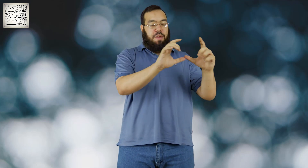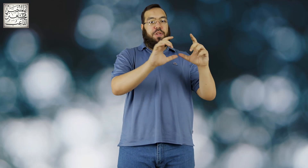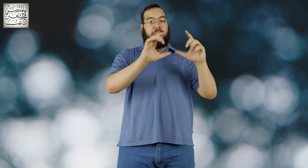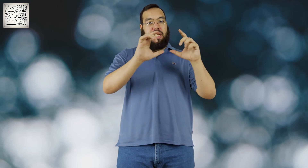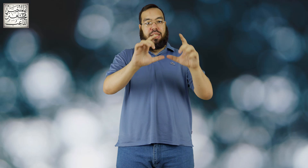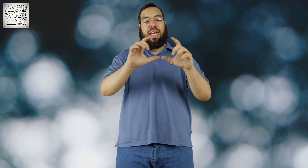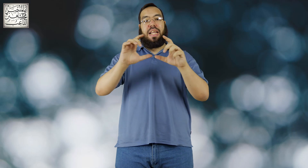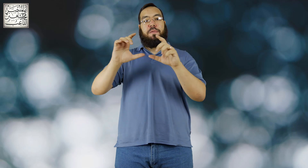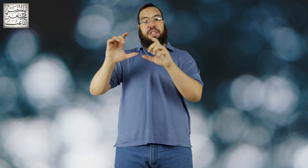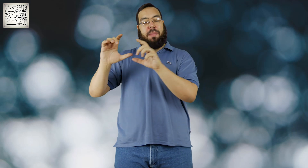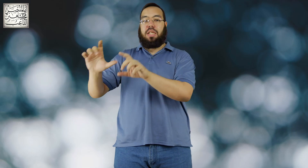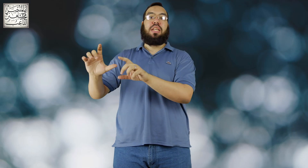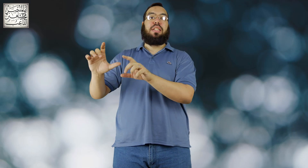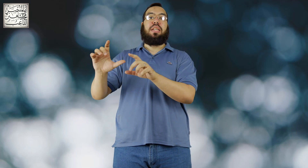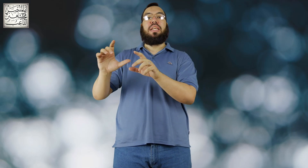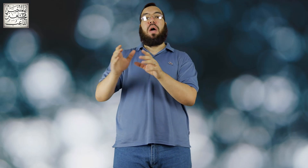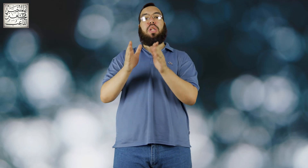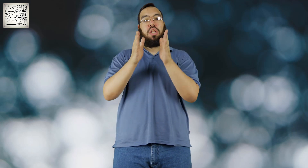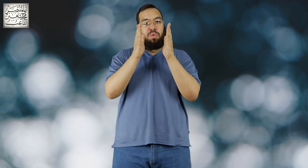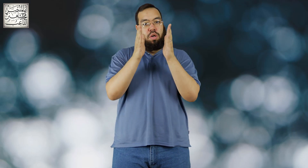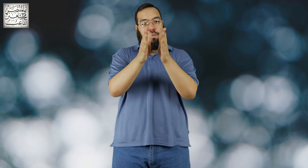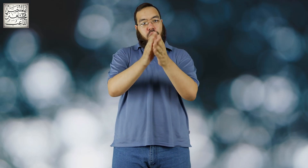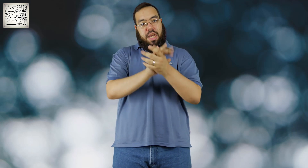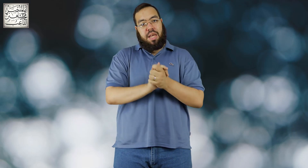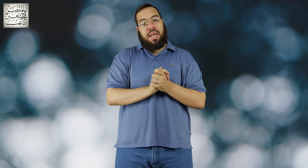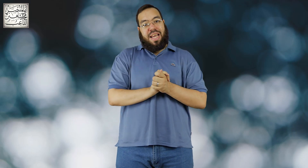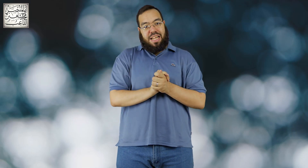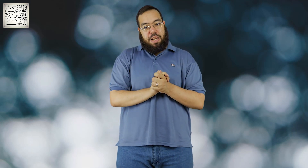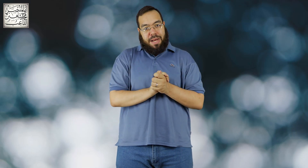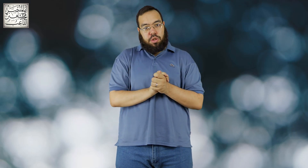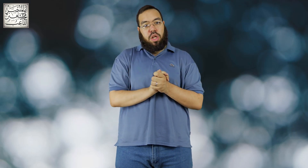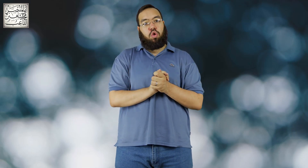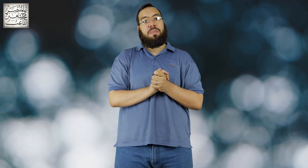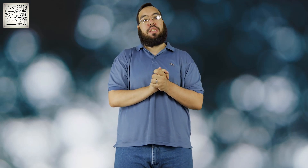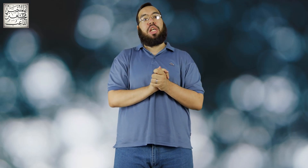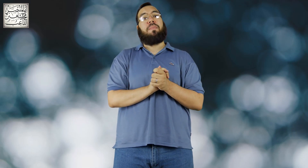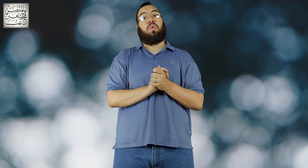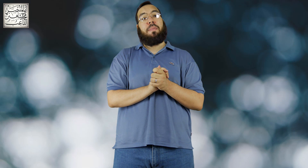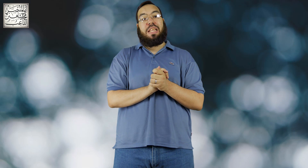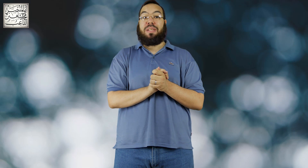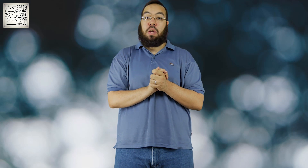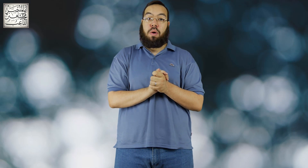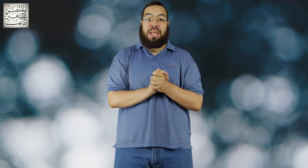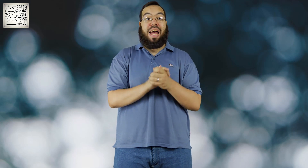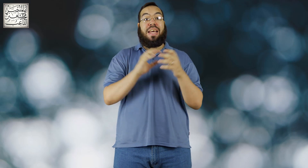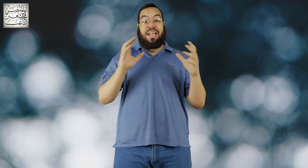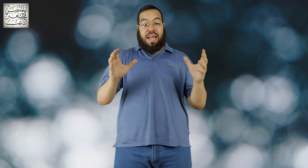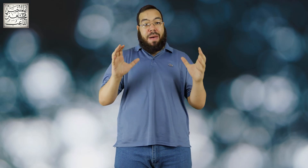1080 زائد 1080 يديني جودة تصوير الفور كي اللي الباناسونيك لوميكس جي 85 بتصور بيها ده